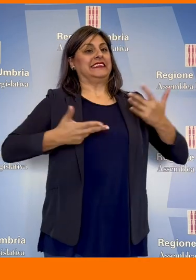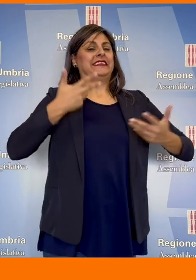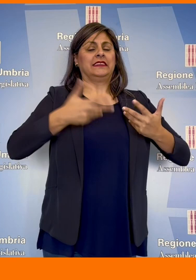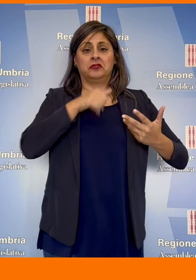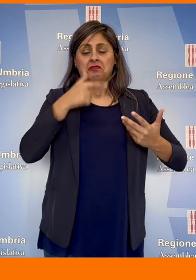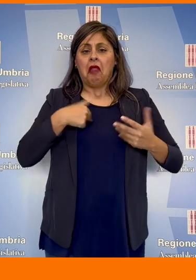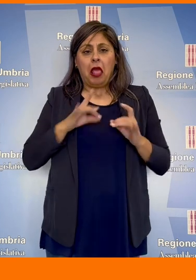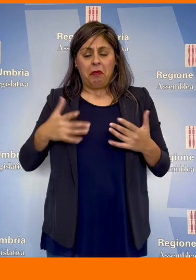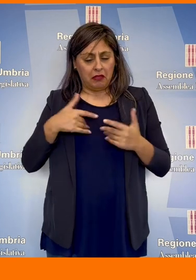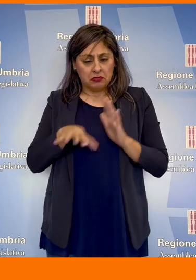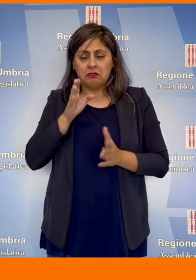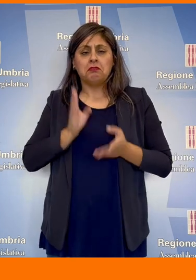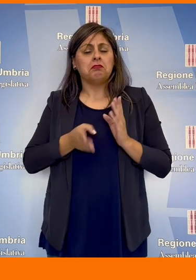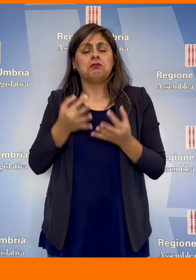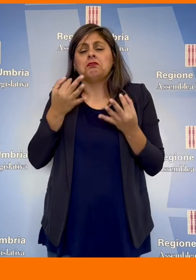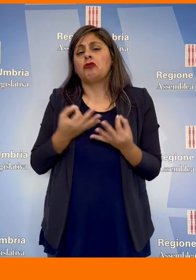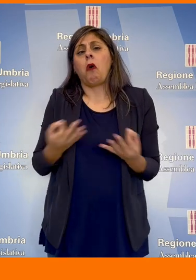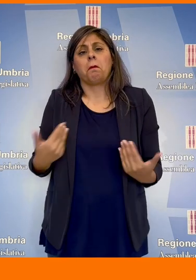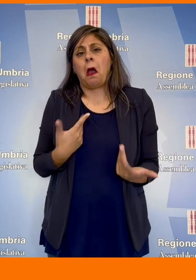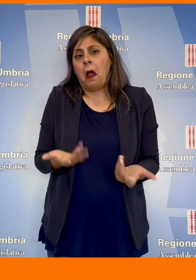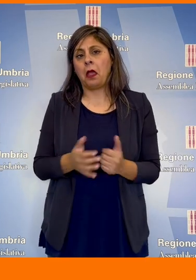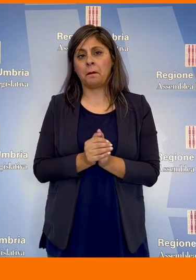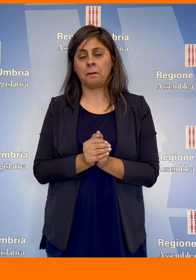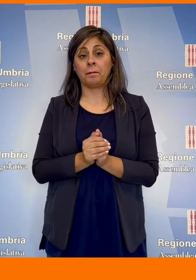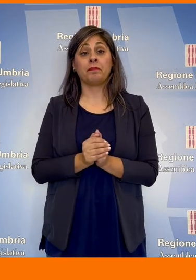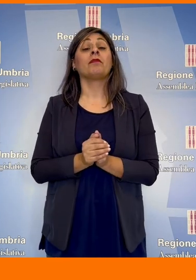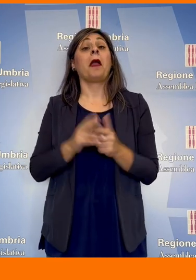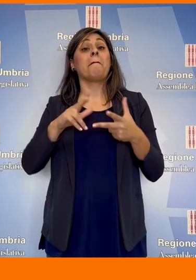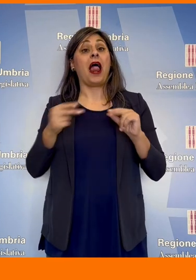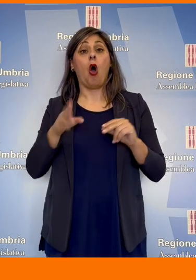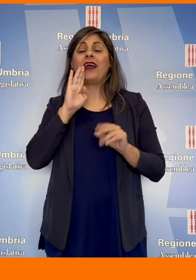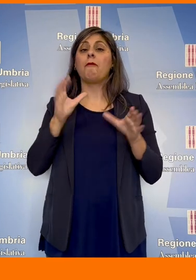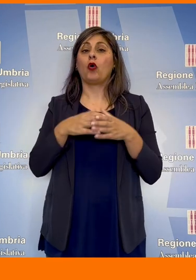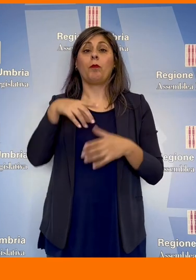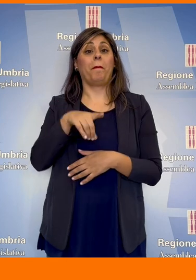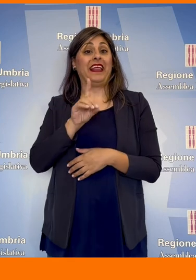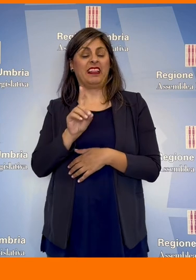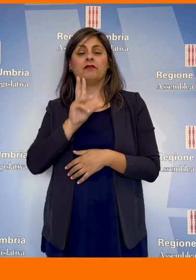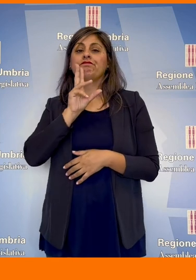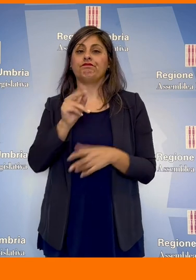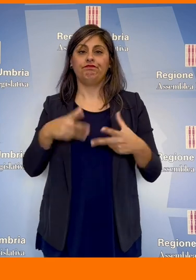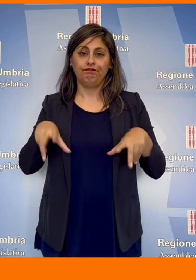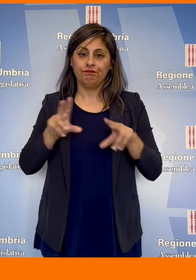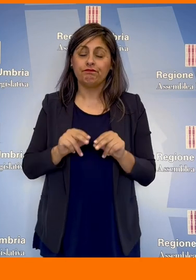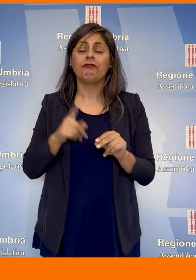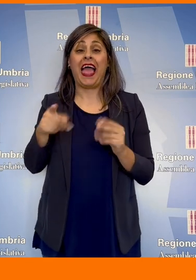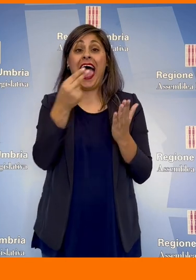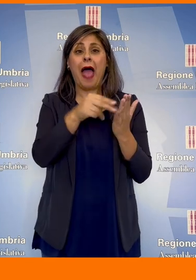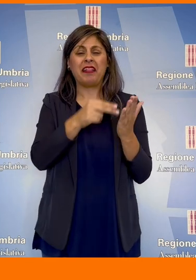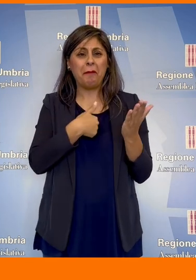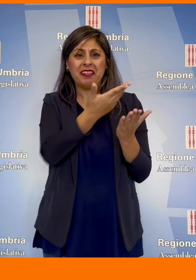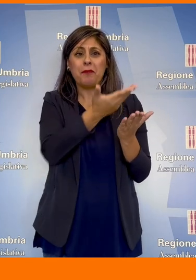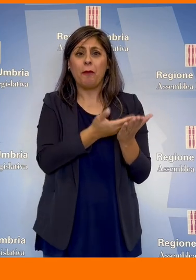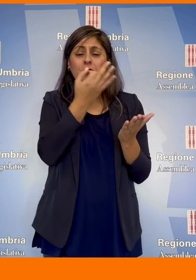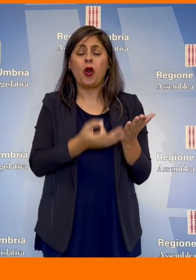esercito nella piena convinzione, ha detto De Luca. Simona Meloni, capogruppo del Partito Democratico, ha sottolineato come tutti gli emendamenti